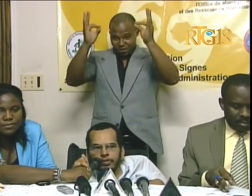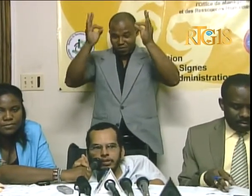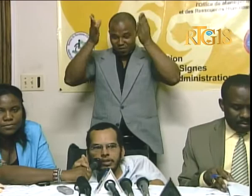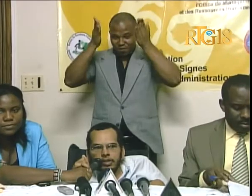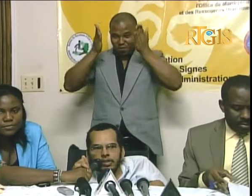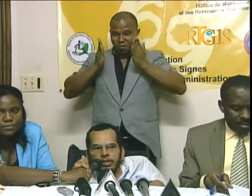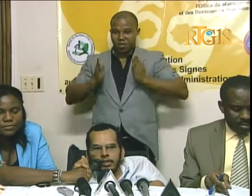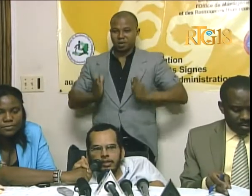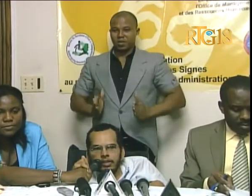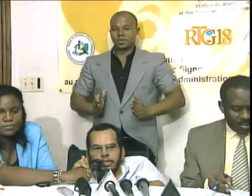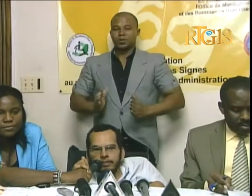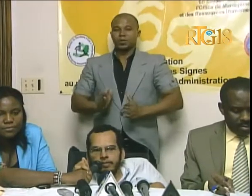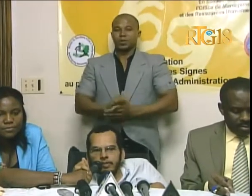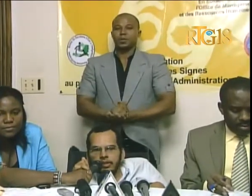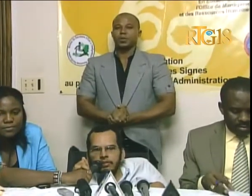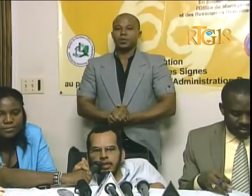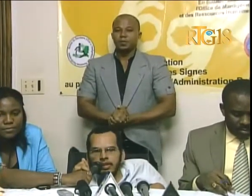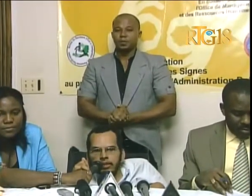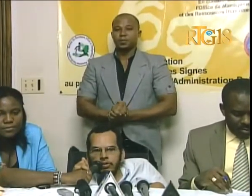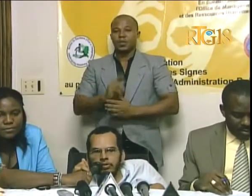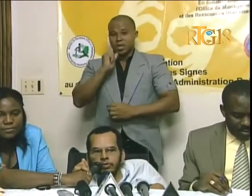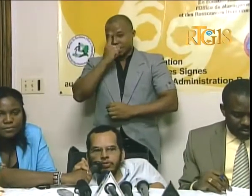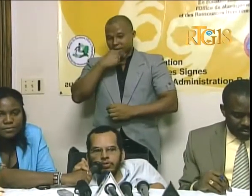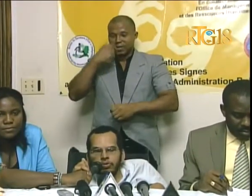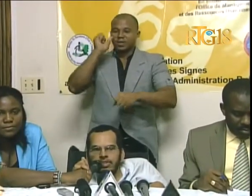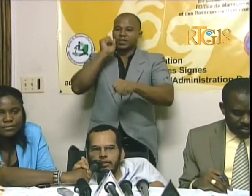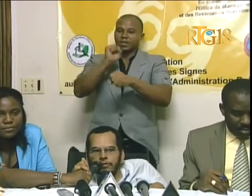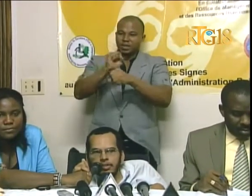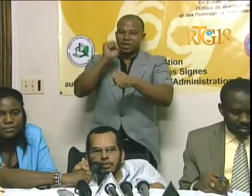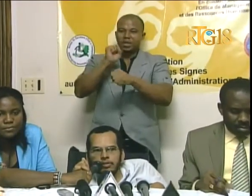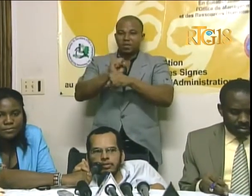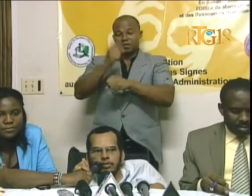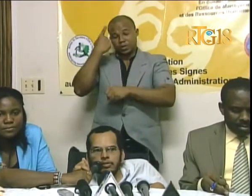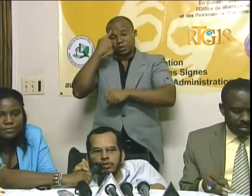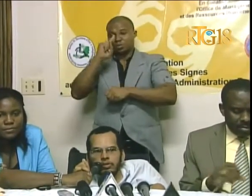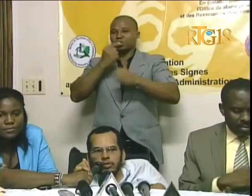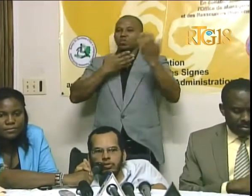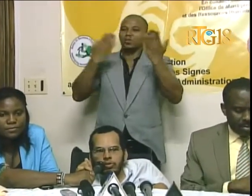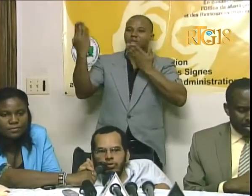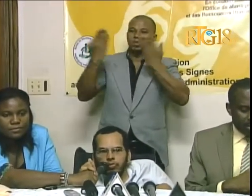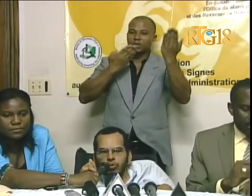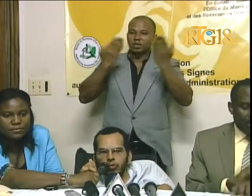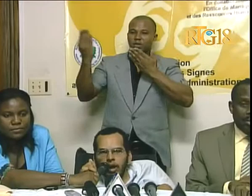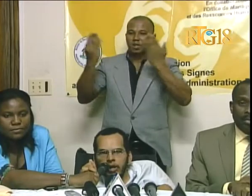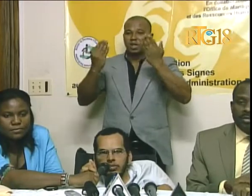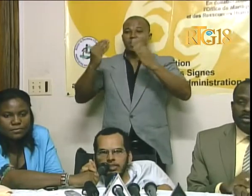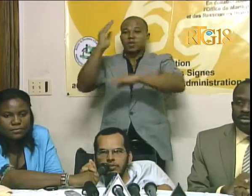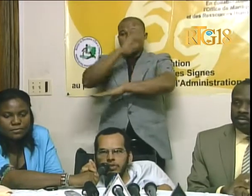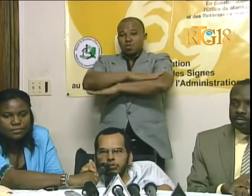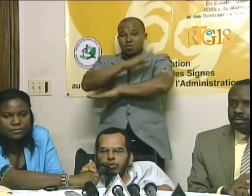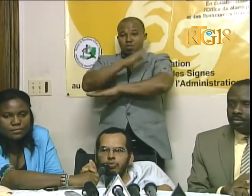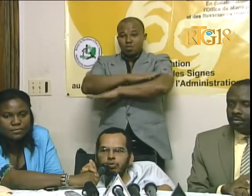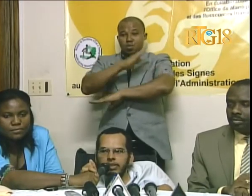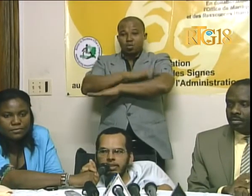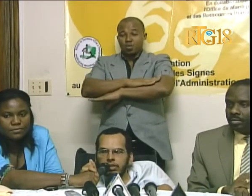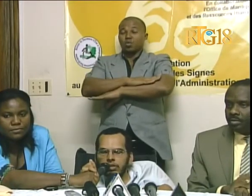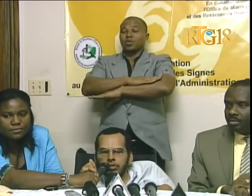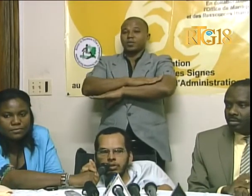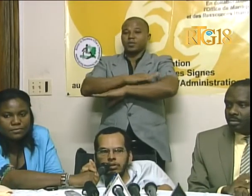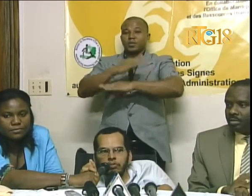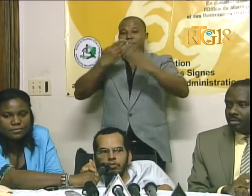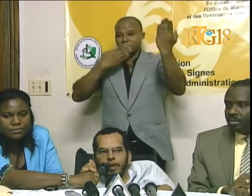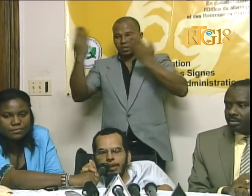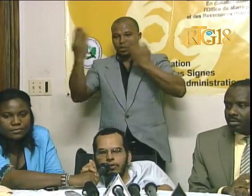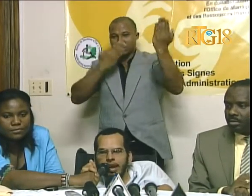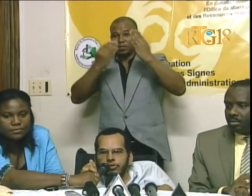ki mette yo o servis de buroa, o servis de komunote yo